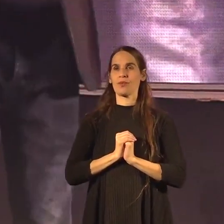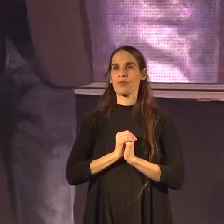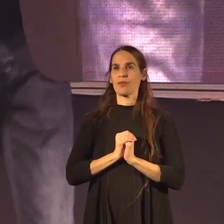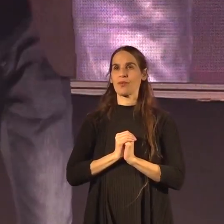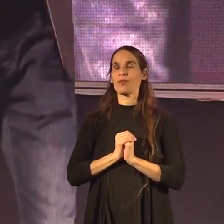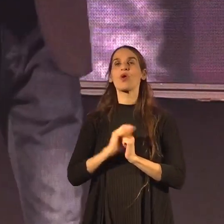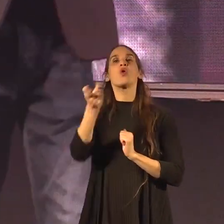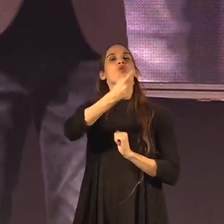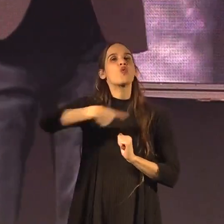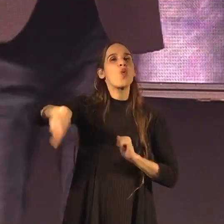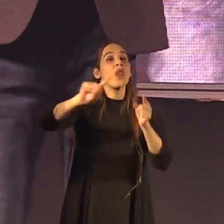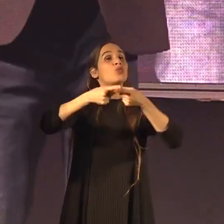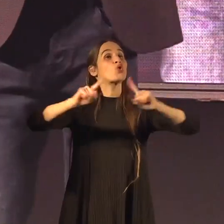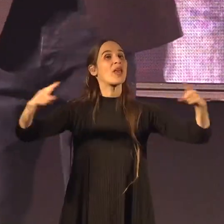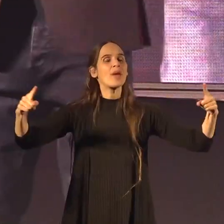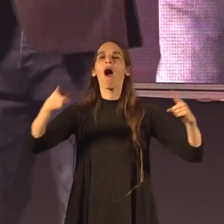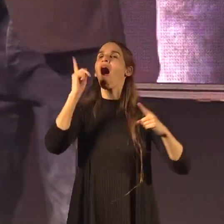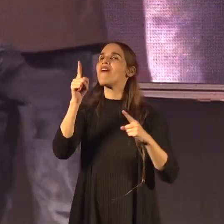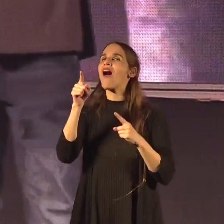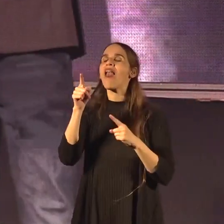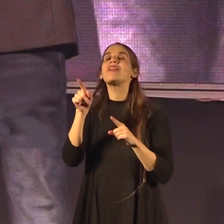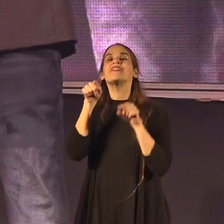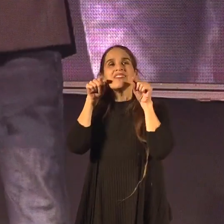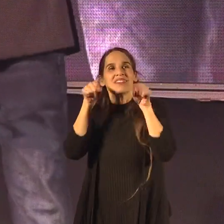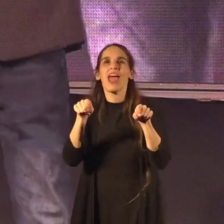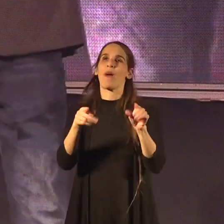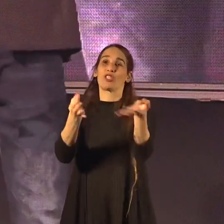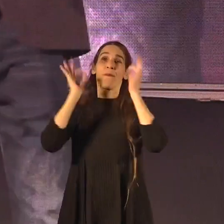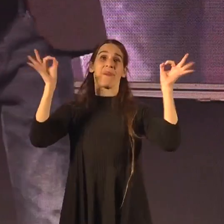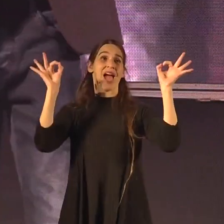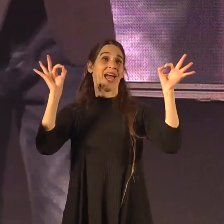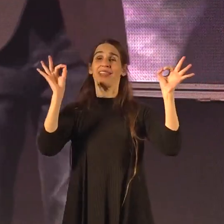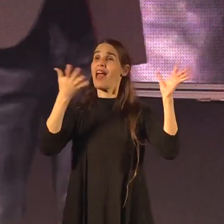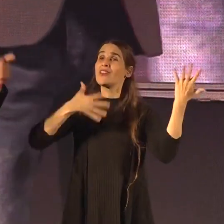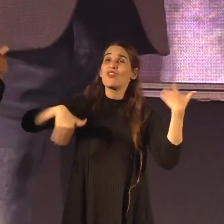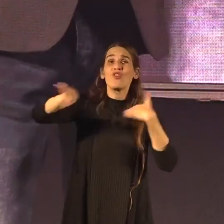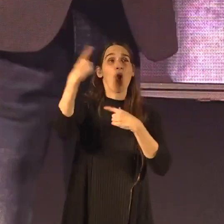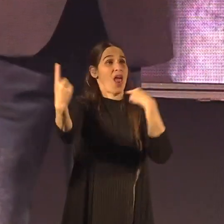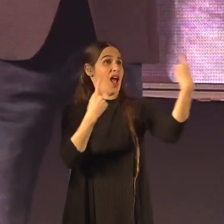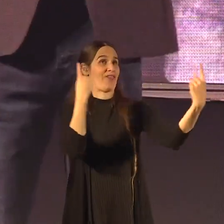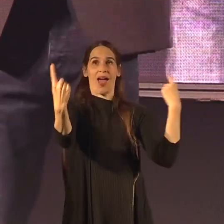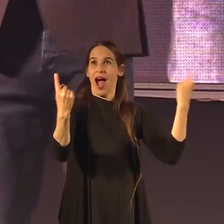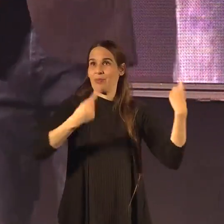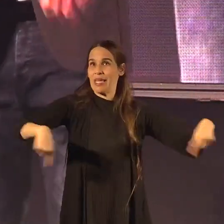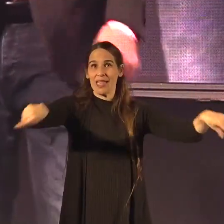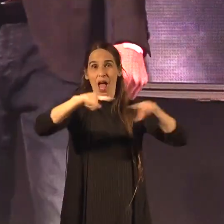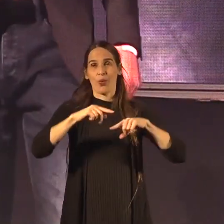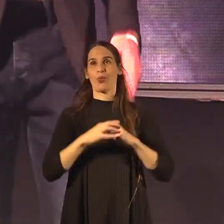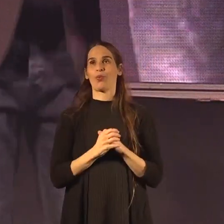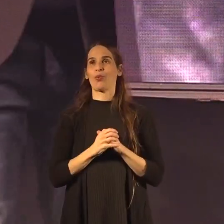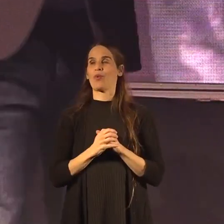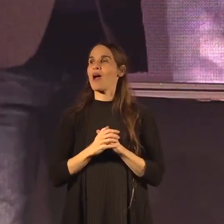כולנו שונים אבל זה מה שמייחד את כל אחד ואחת מאיתנו